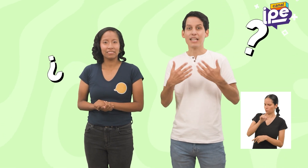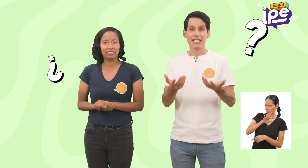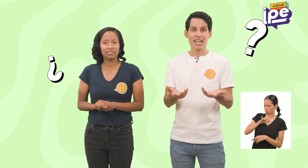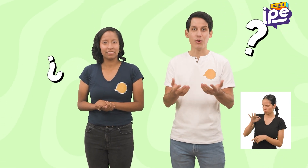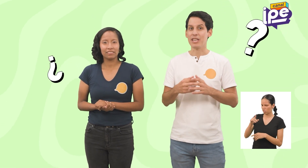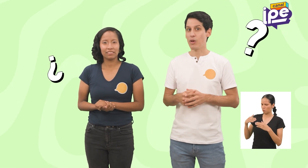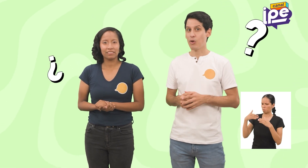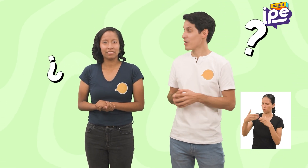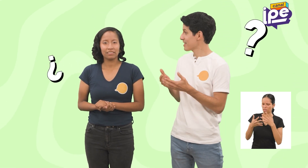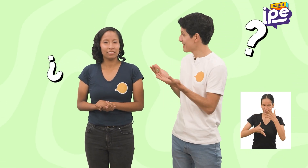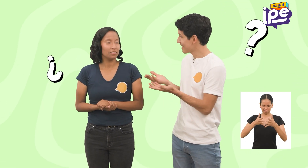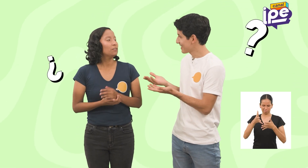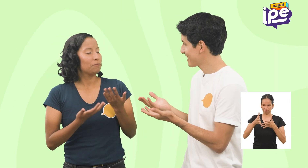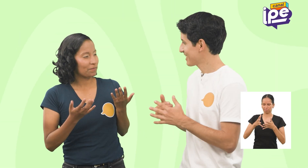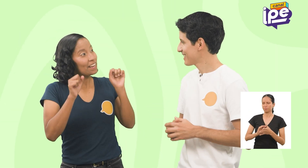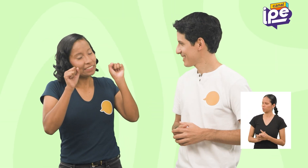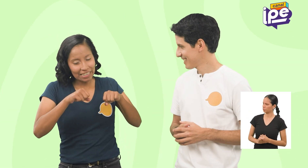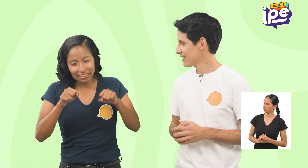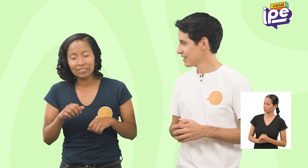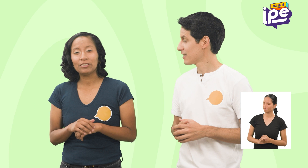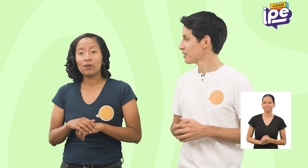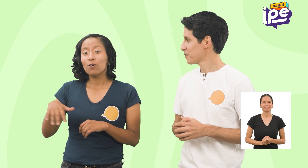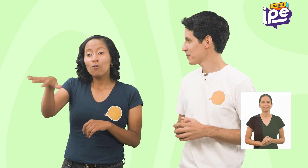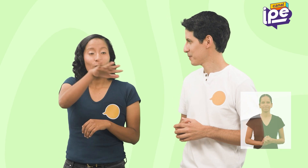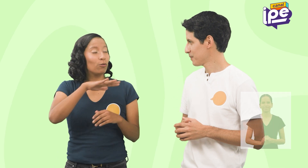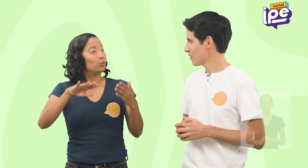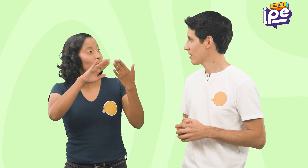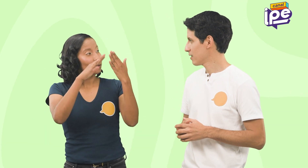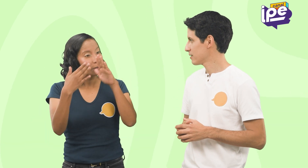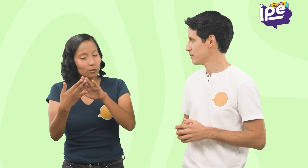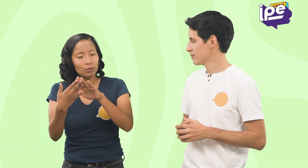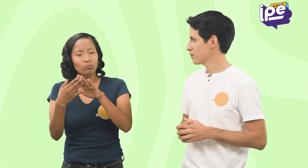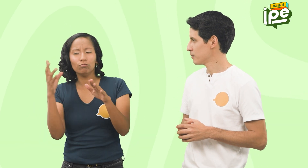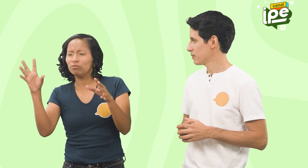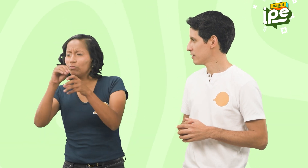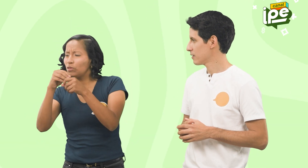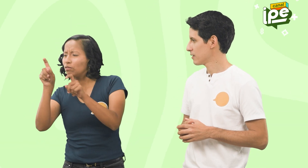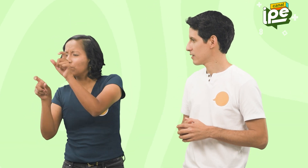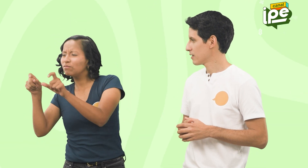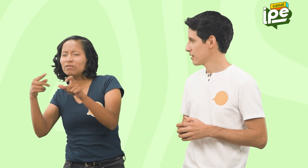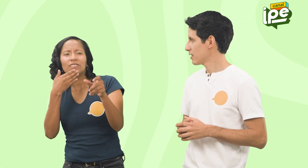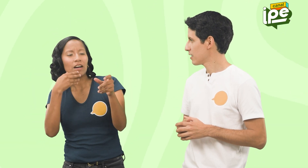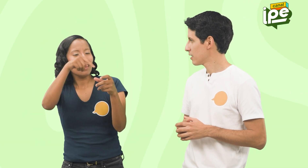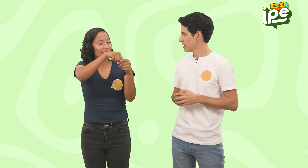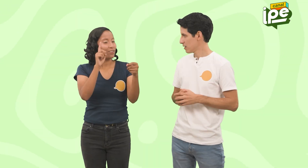deletreo y luego una seña? Claro que sí Todas las personas que somos parte de la comunidad sorda tenemos